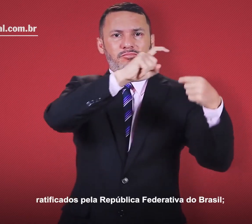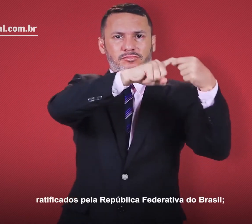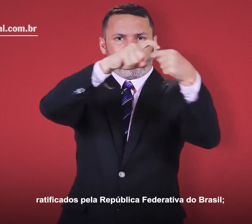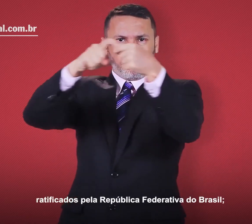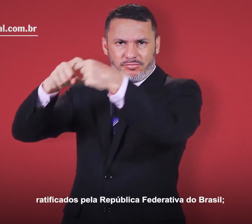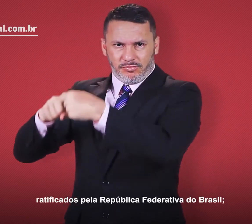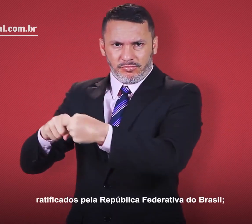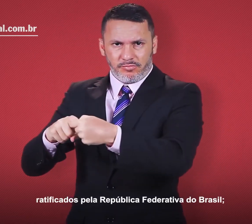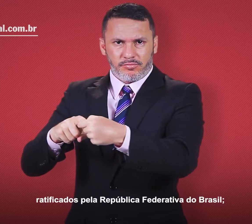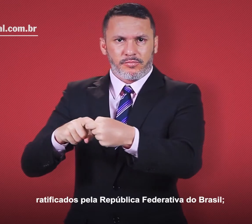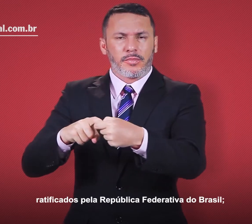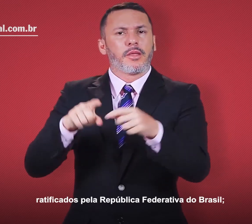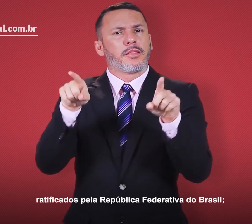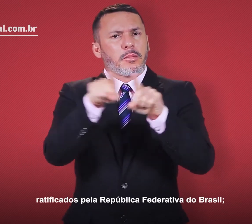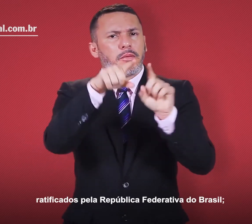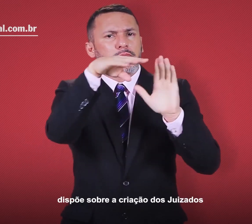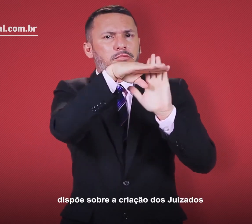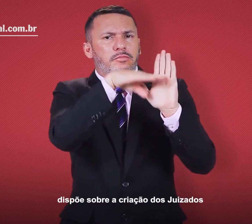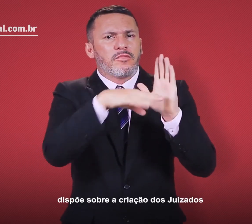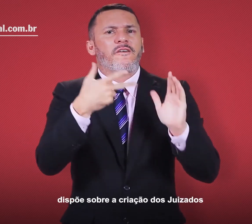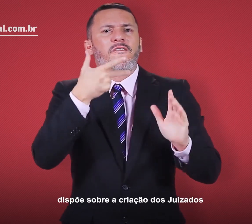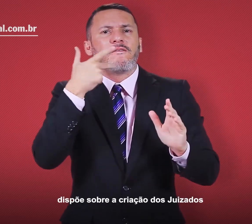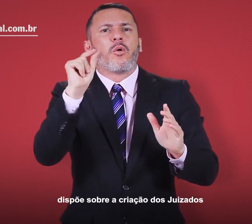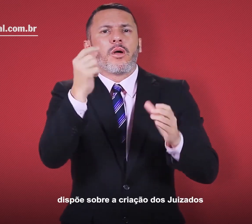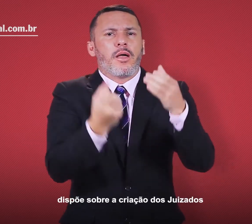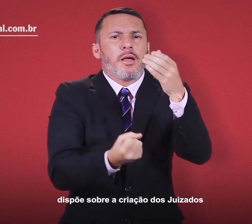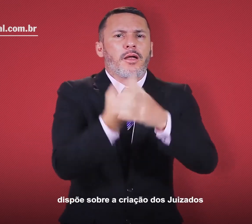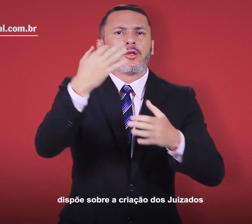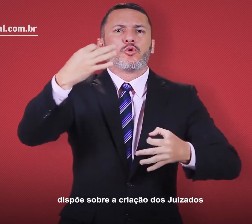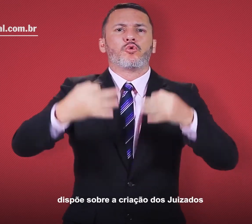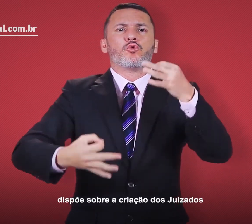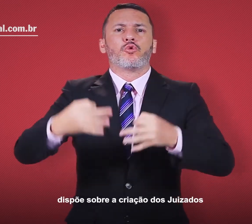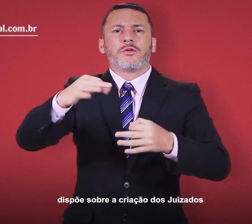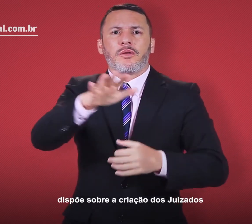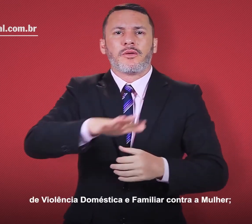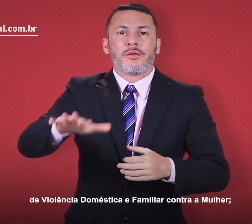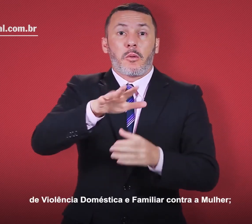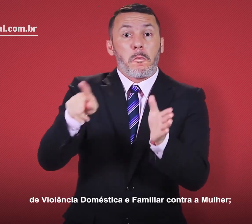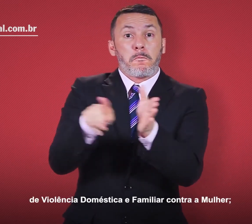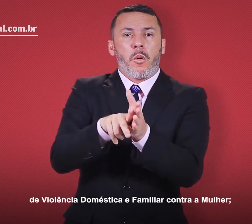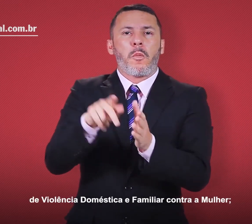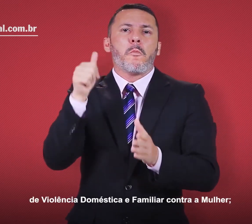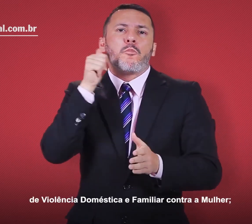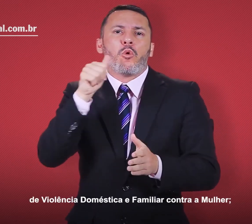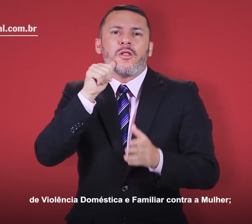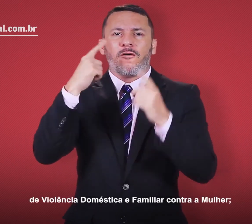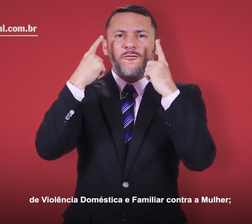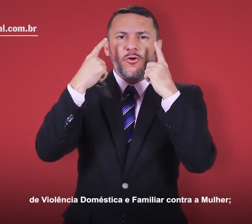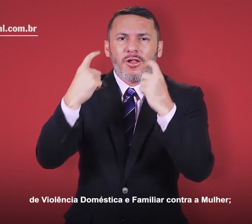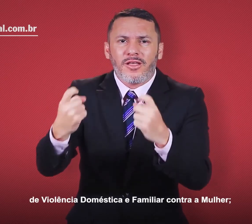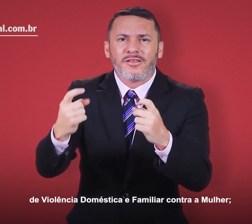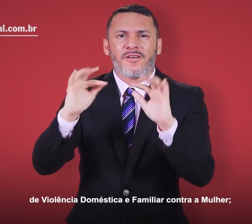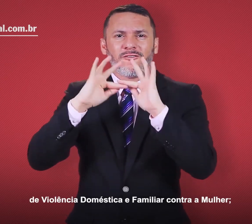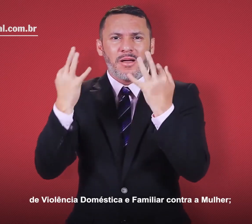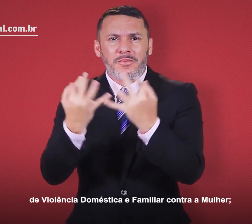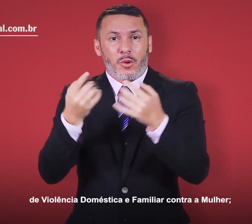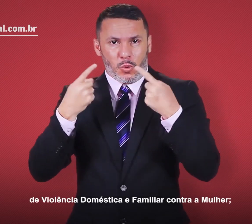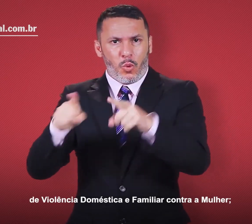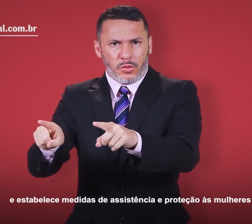Federativa do Brasil, dispõe sobre a criação dos juizados de violência doméstica e familiar contra a mulher e